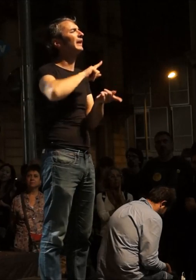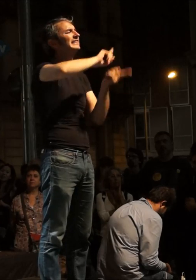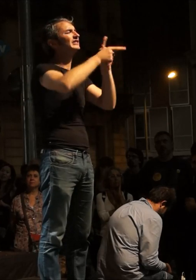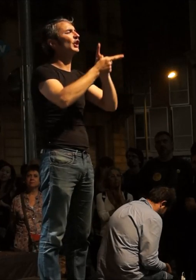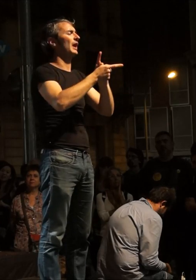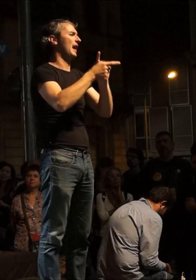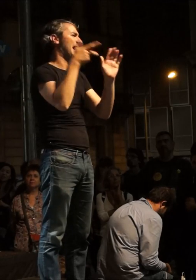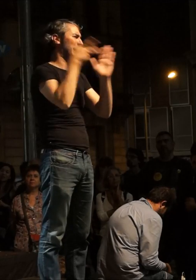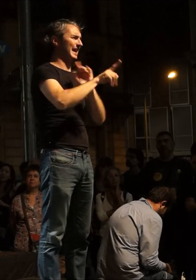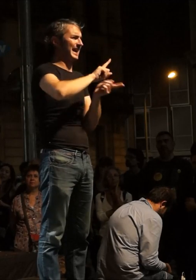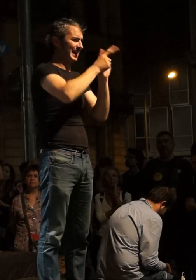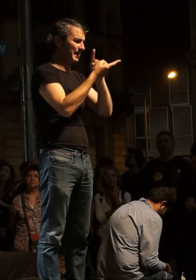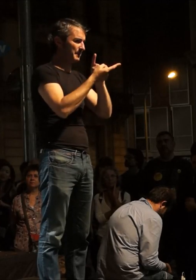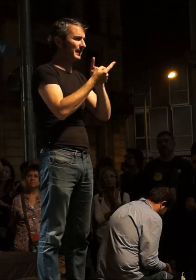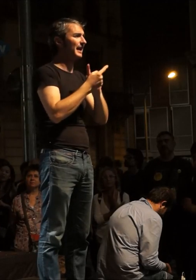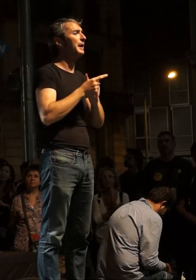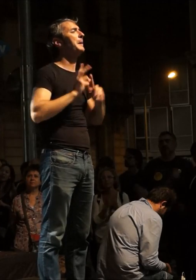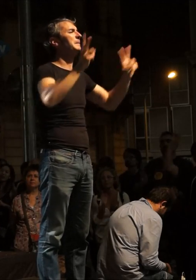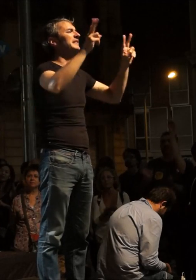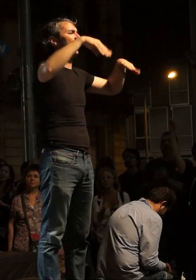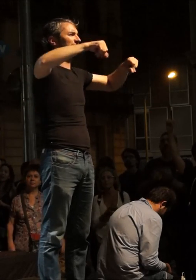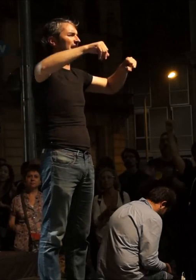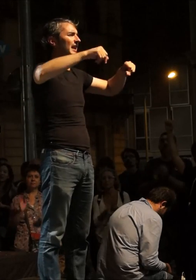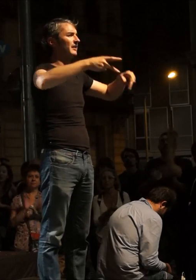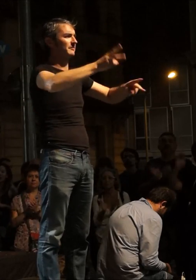independència per canviar-ho tot Visca la Terra!